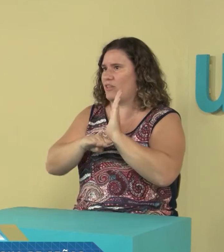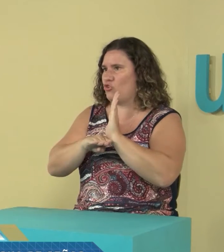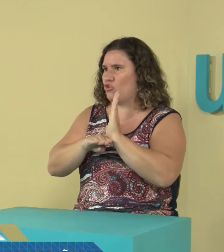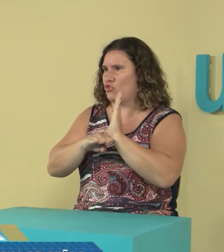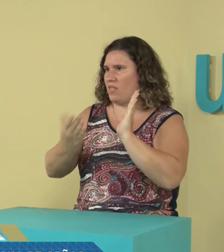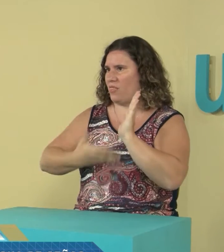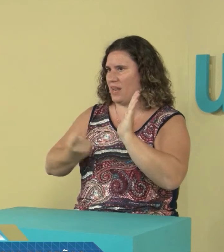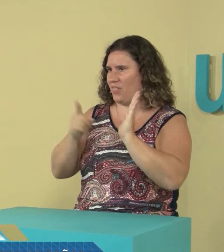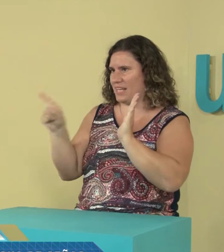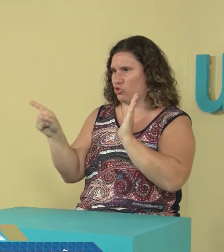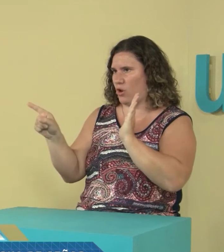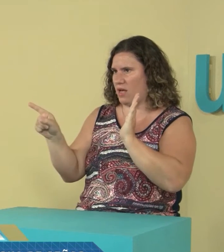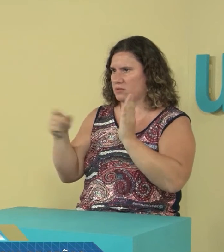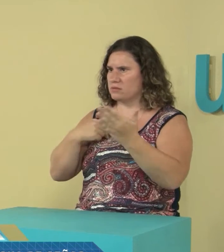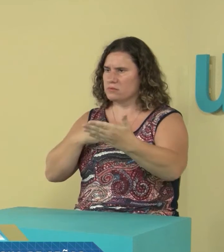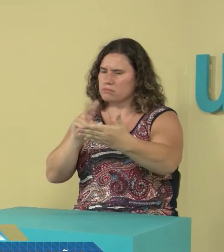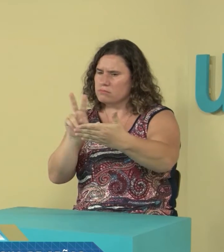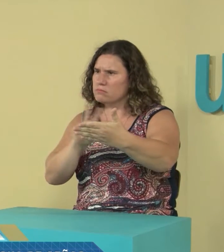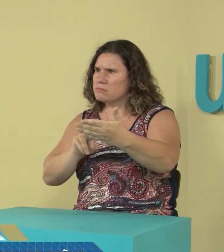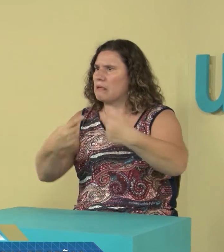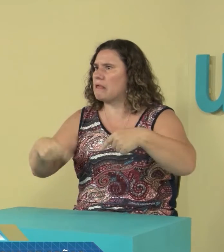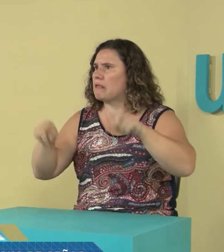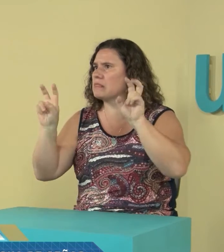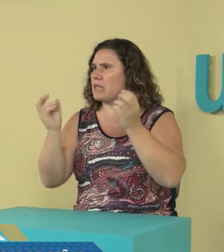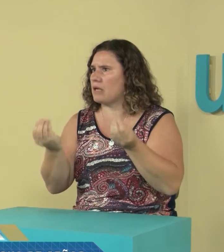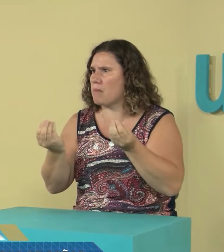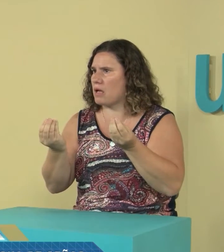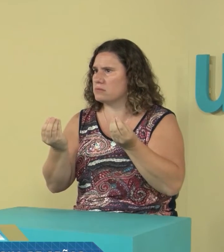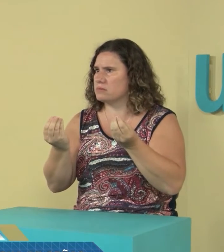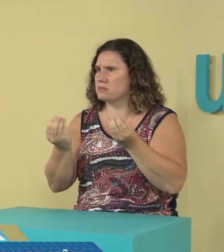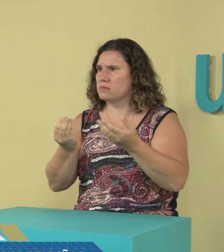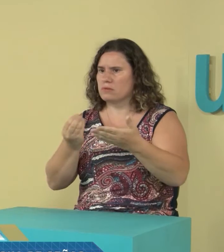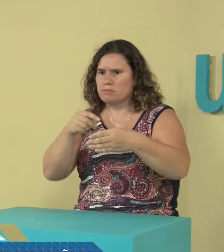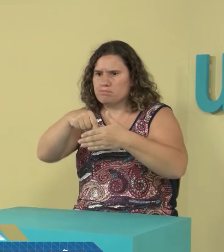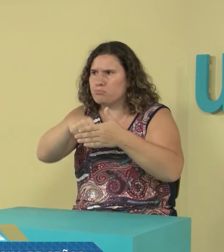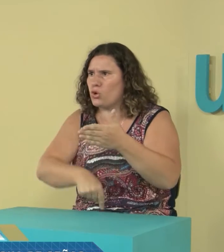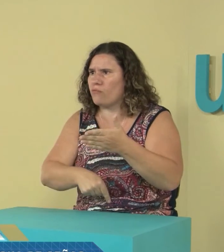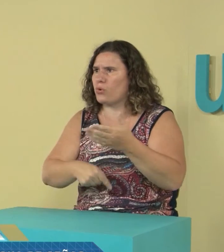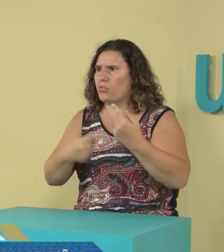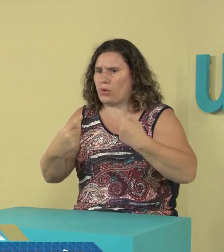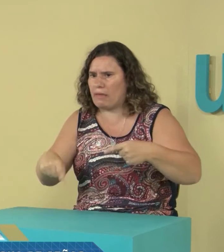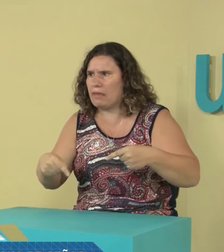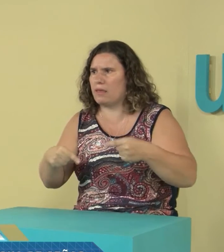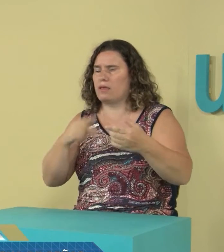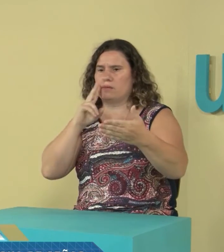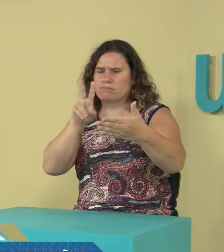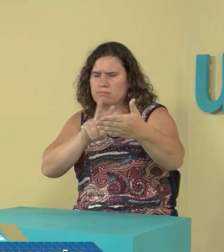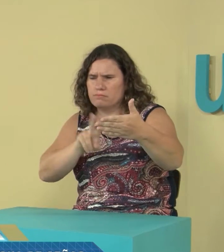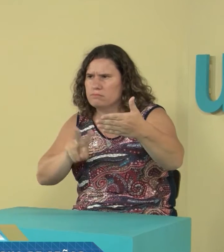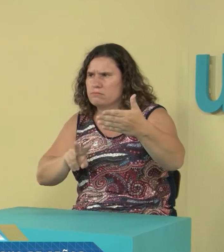hay que conocer el texto, la directora, leerlo, qué es que significa el texto, leer en profundidad todo